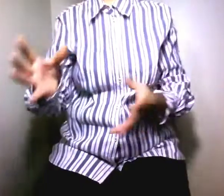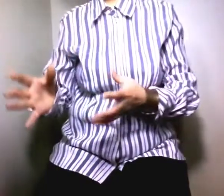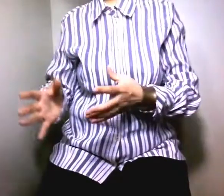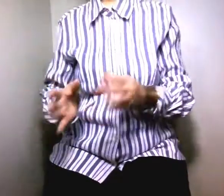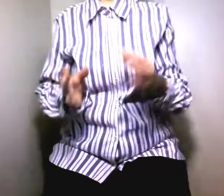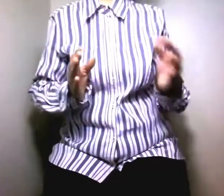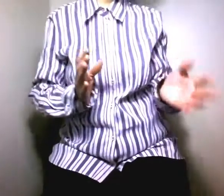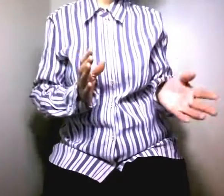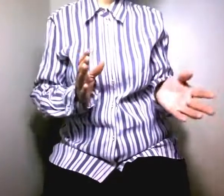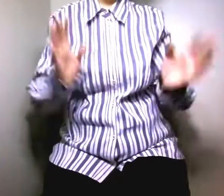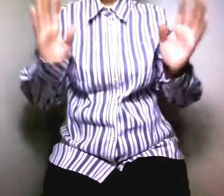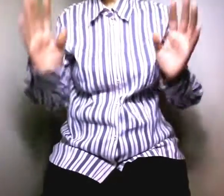سيقول أمك وهذا سيقول أبوك